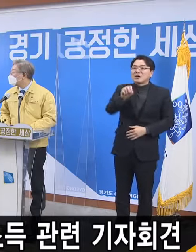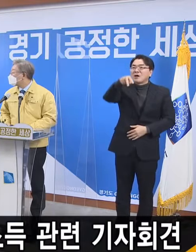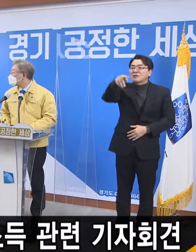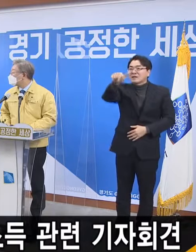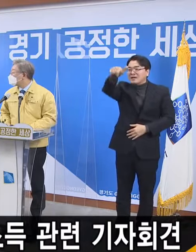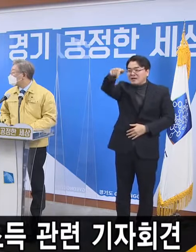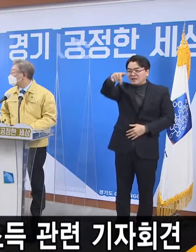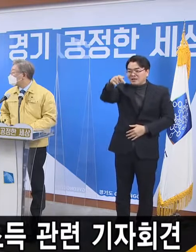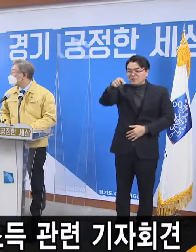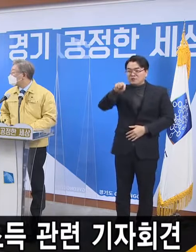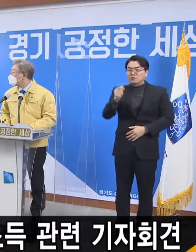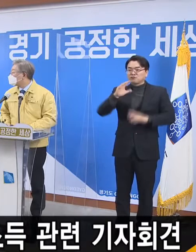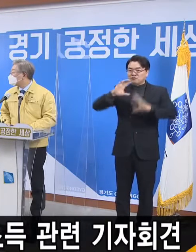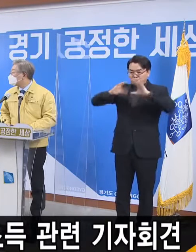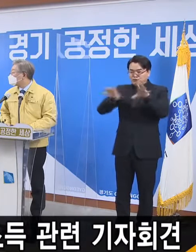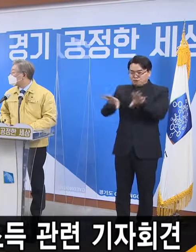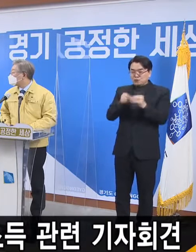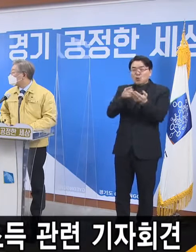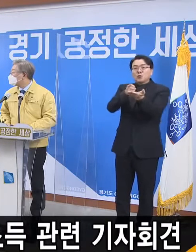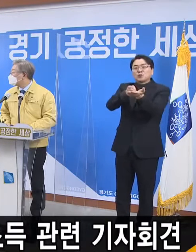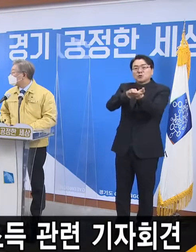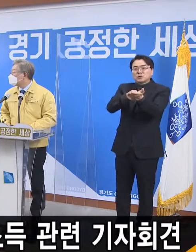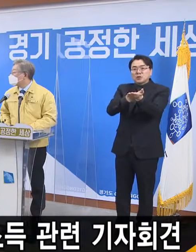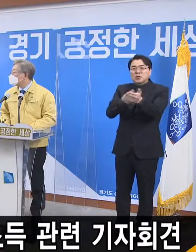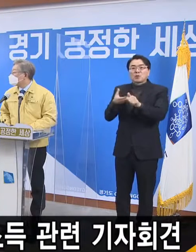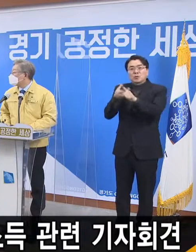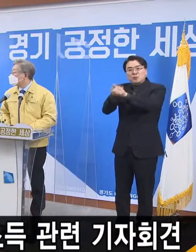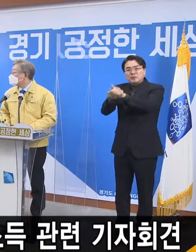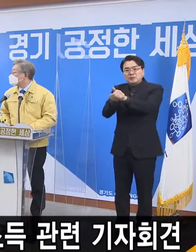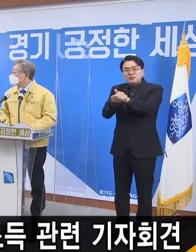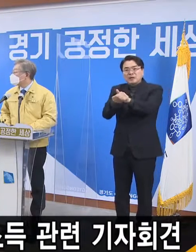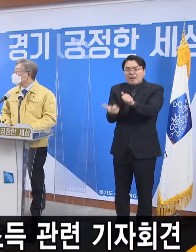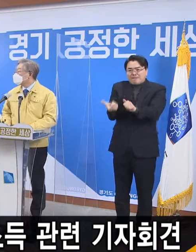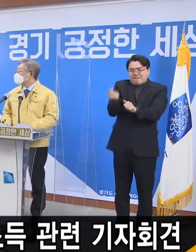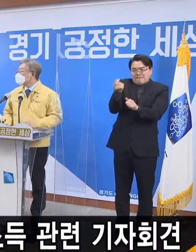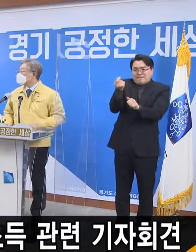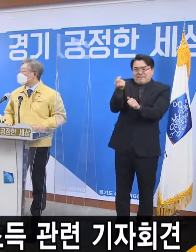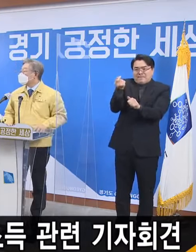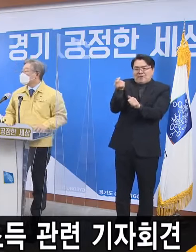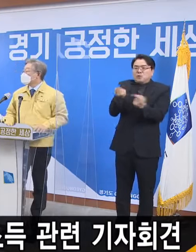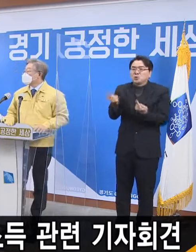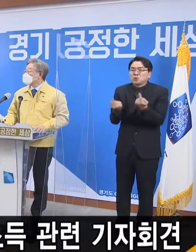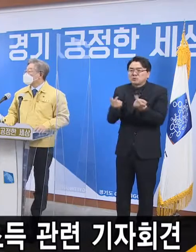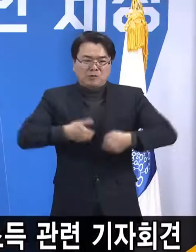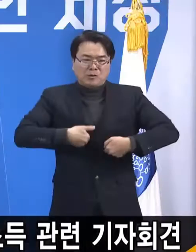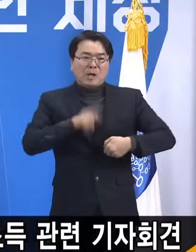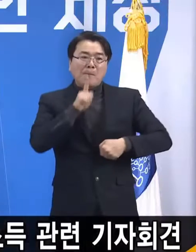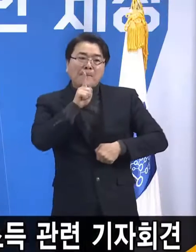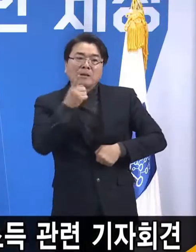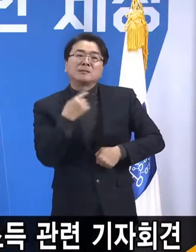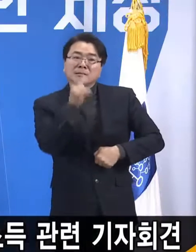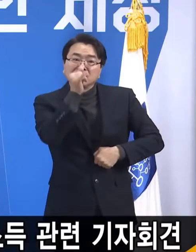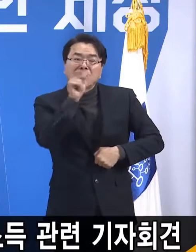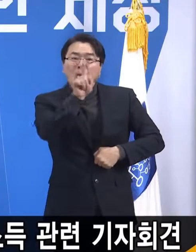지원금 지급에 대해서 속도 조절이 필요하다는 취지의 인터뷰를 하셨는데 이에 대한 지사님 견해를 여쭙었습니다.